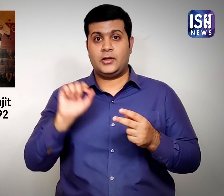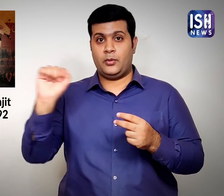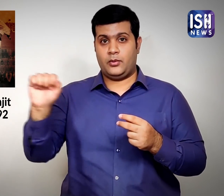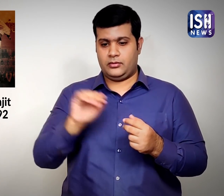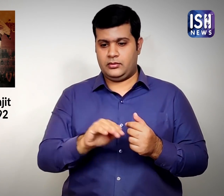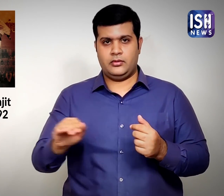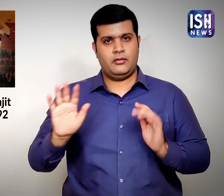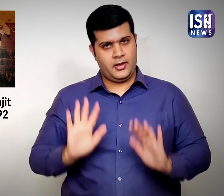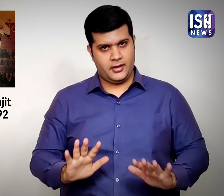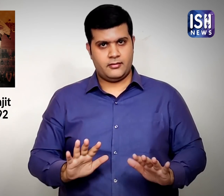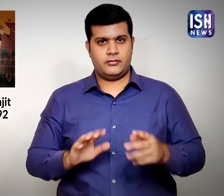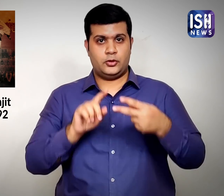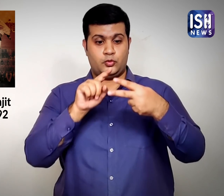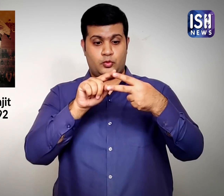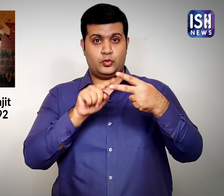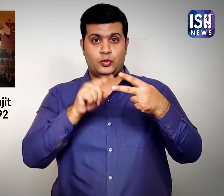उनके दो बेटे और एक बेटी है